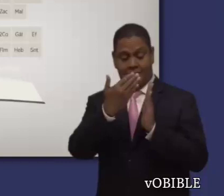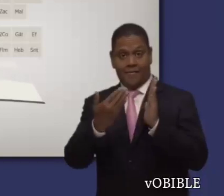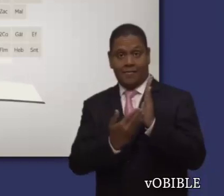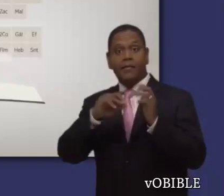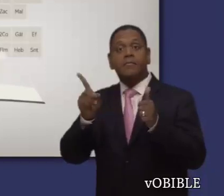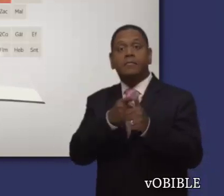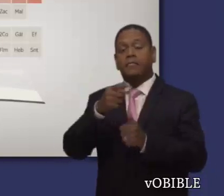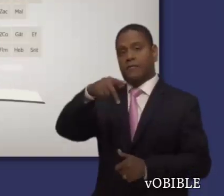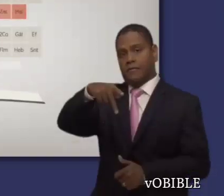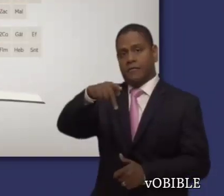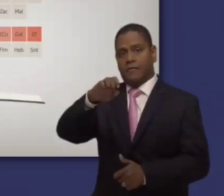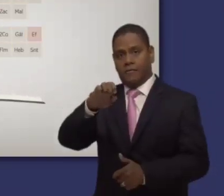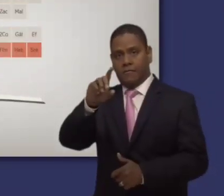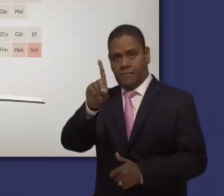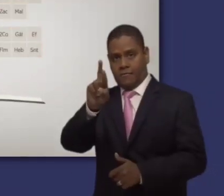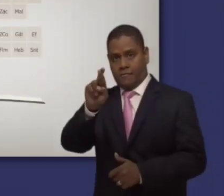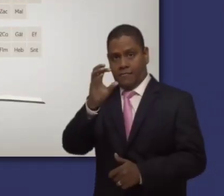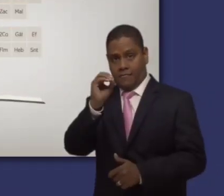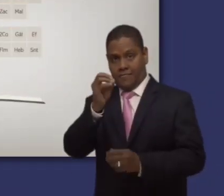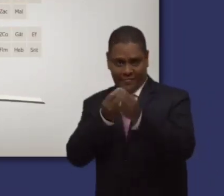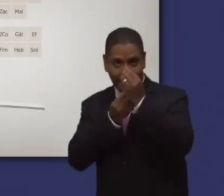Información sobre la primera carta de Pedro.